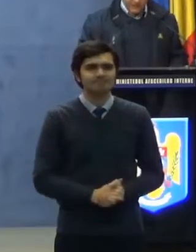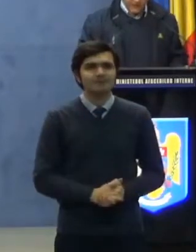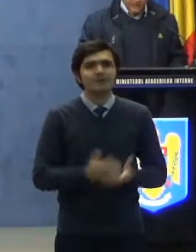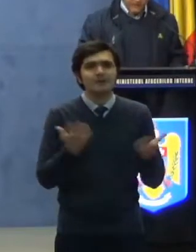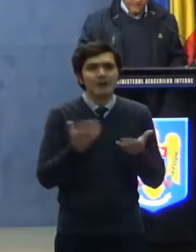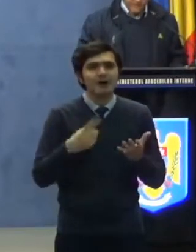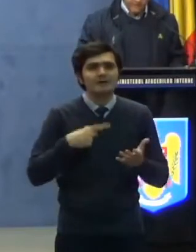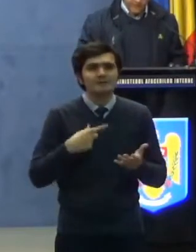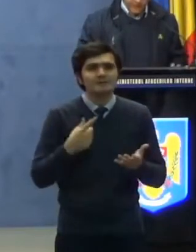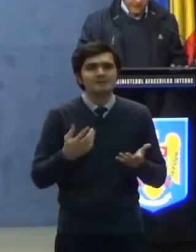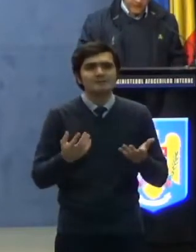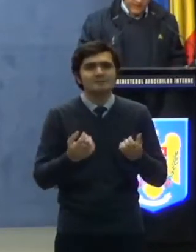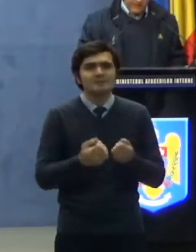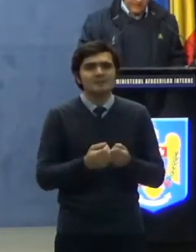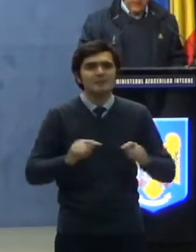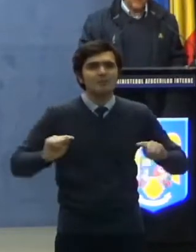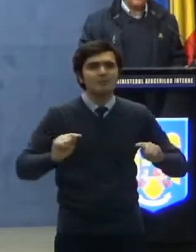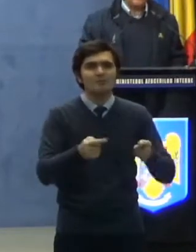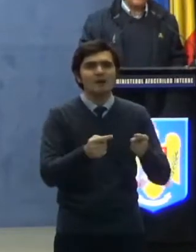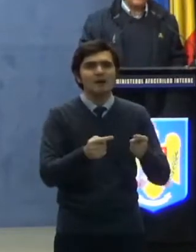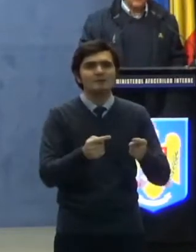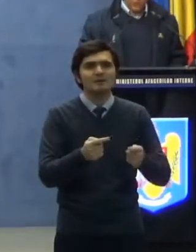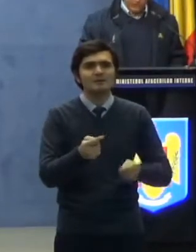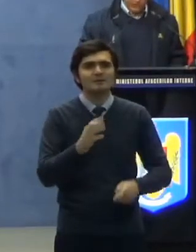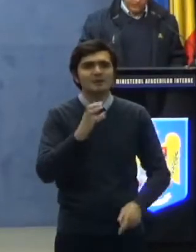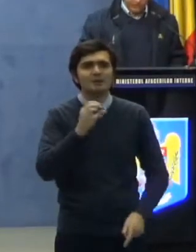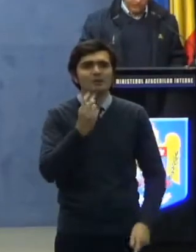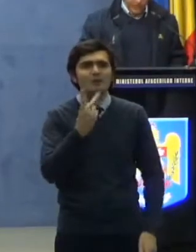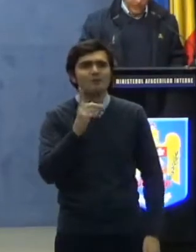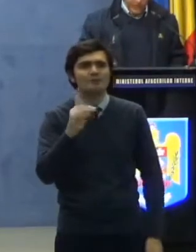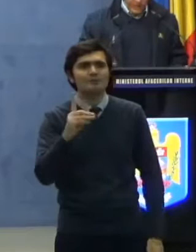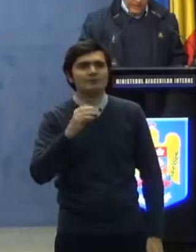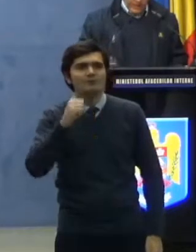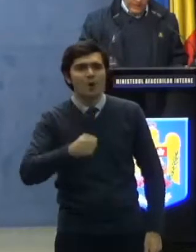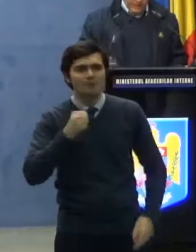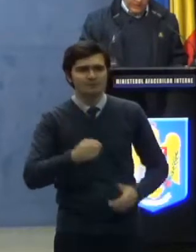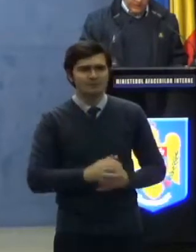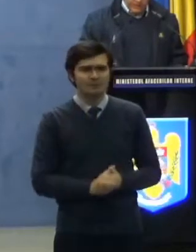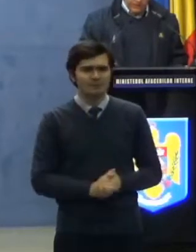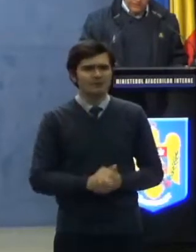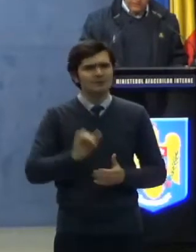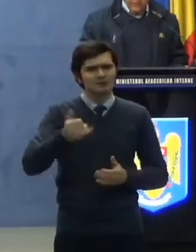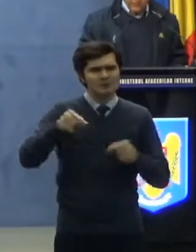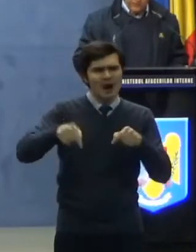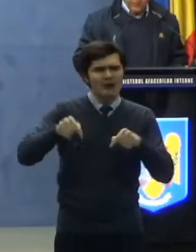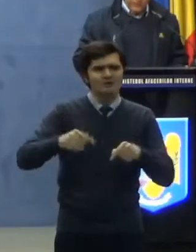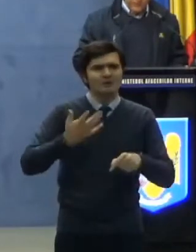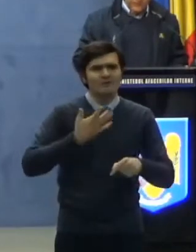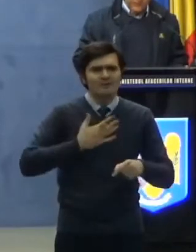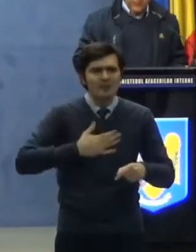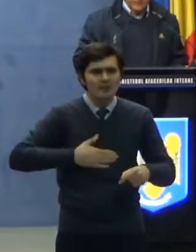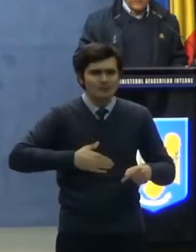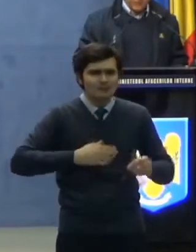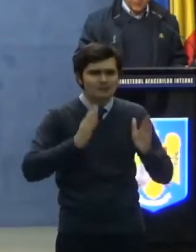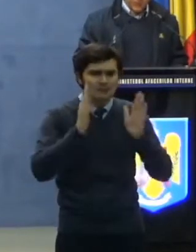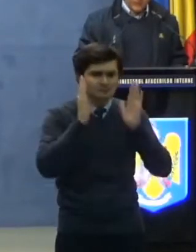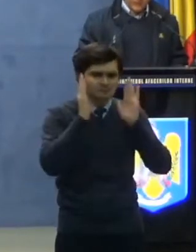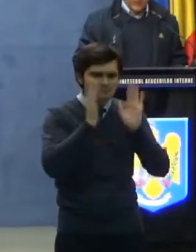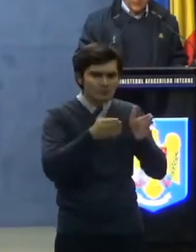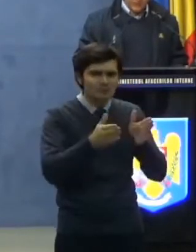sunt cauzate de COVID-19, iar aici vreau să subliniez